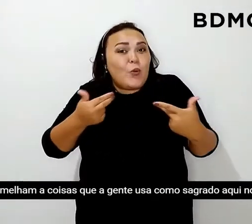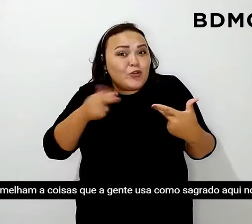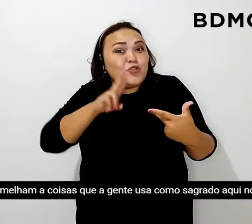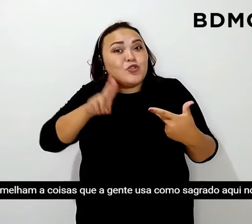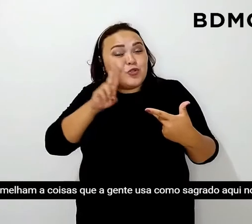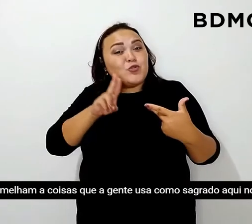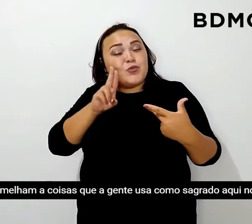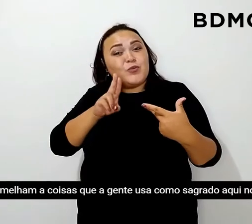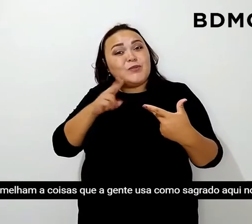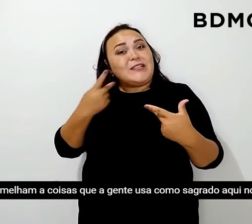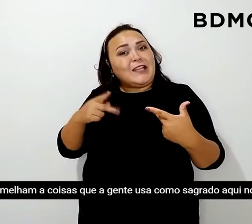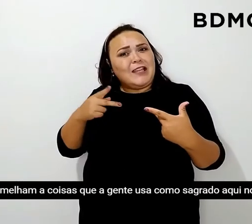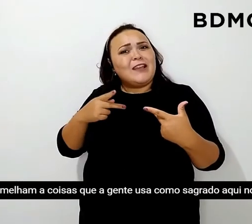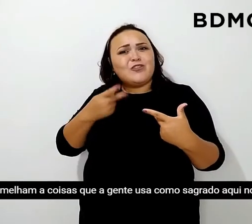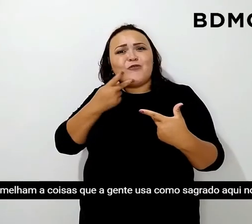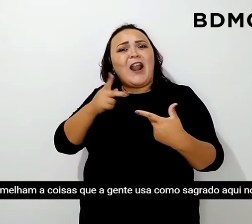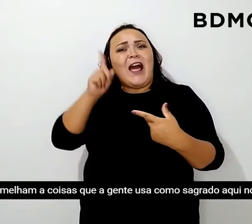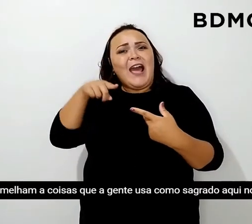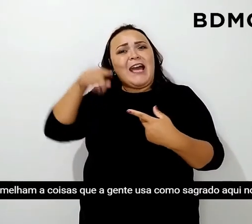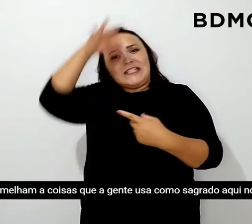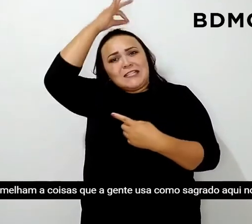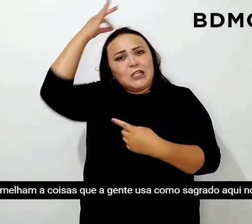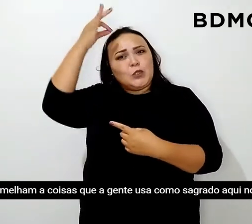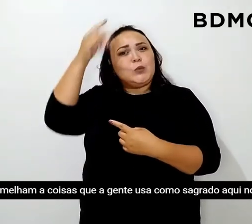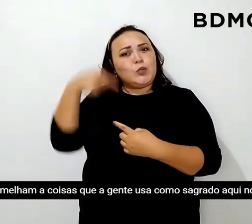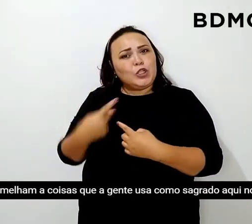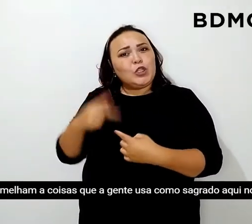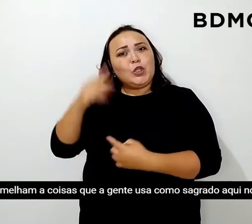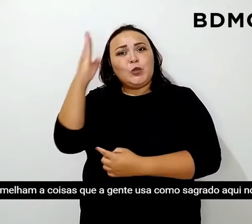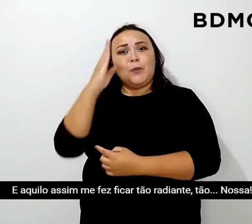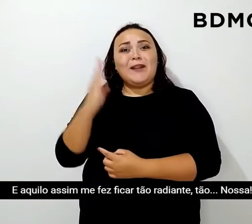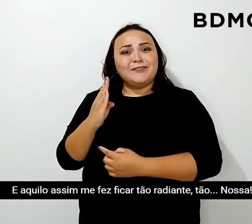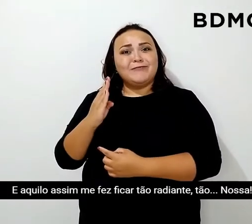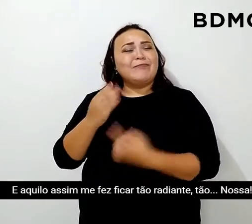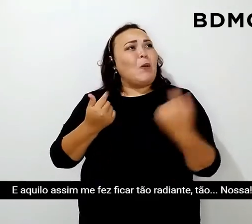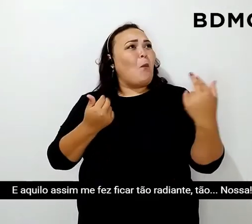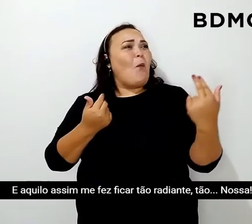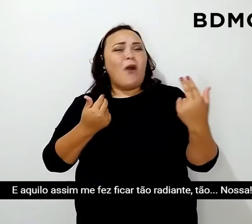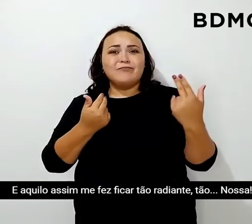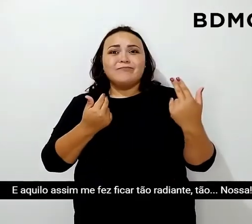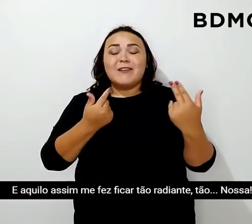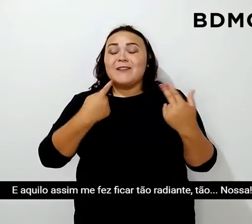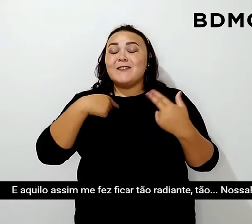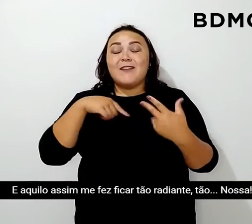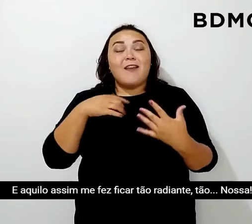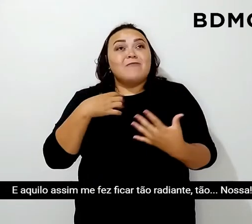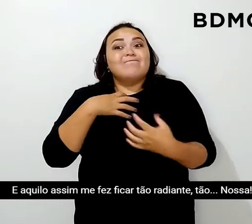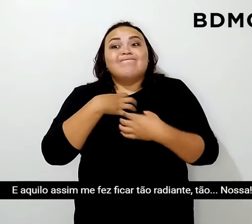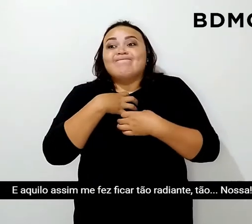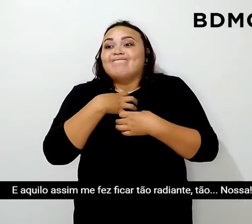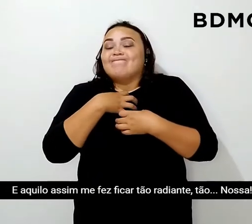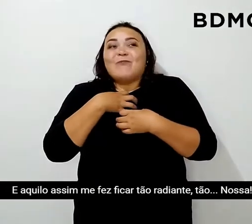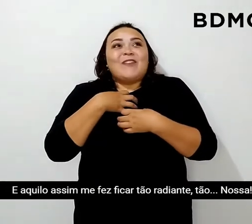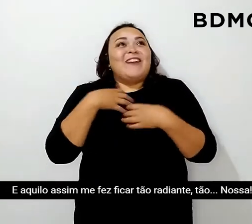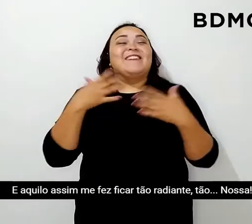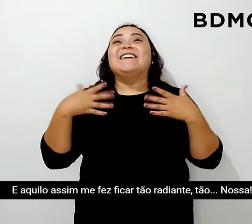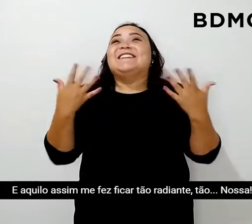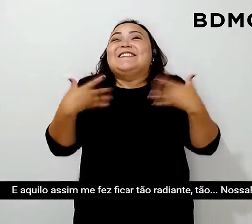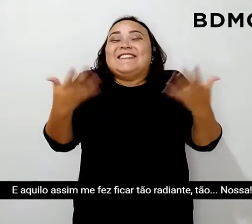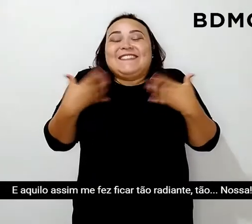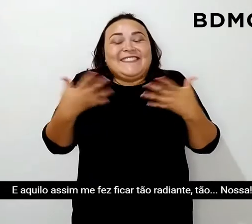que a gente usa como sagrado aqui no Brasil e aquilo assim me fez ficar tão